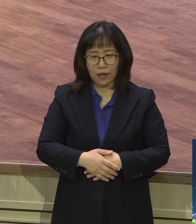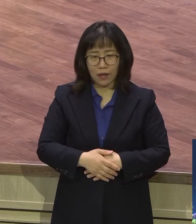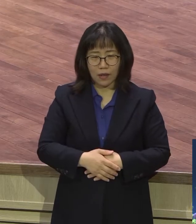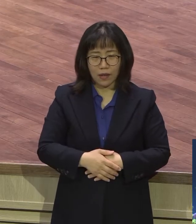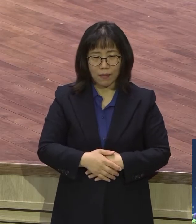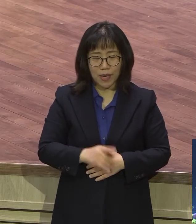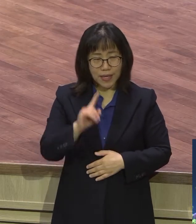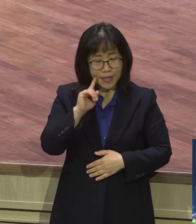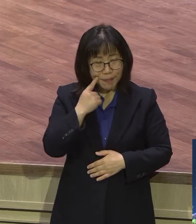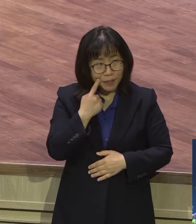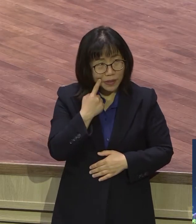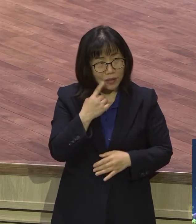뻑뻑뻑하면 안 돼